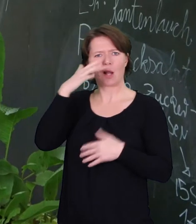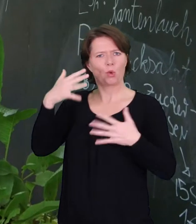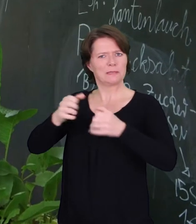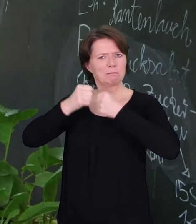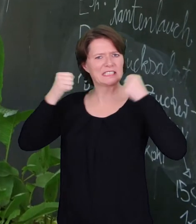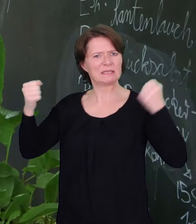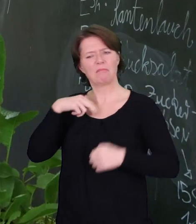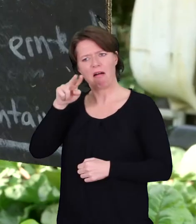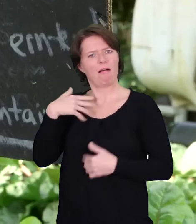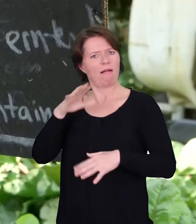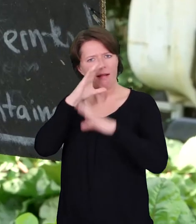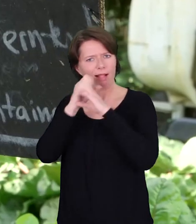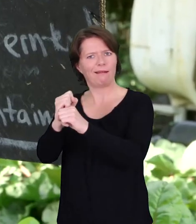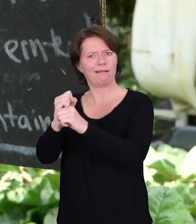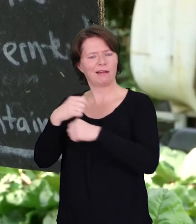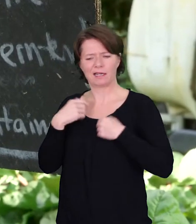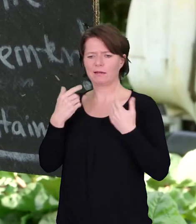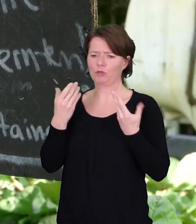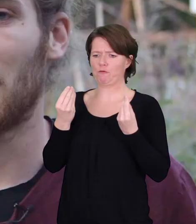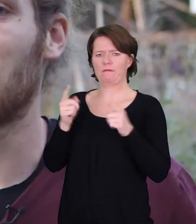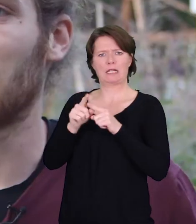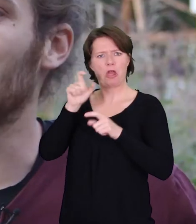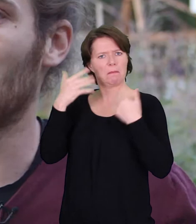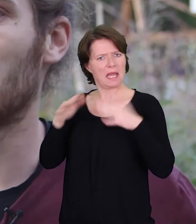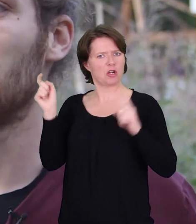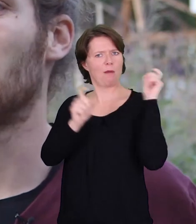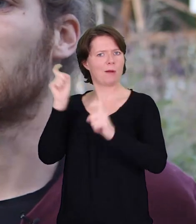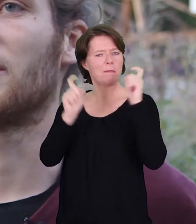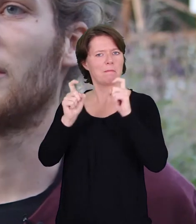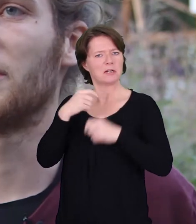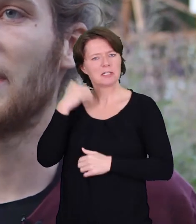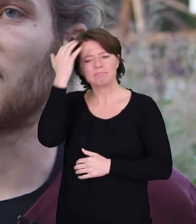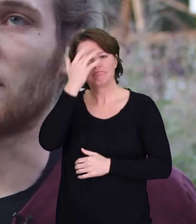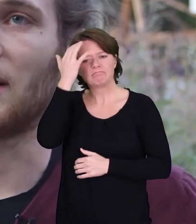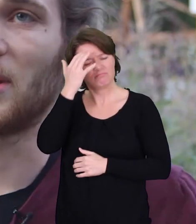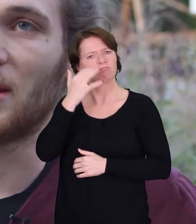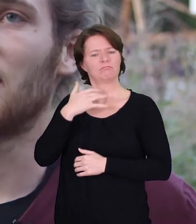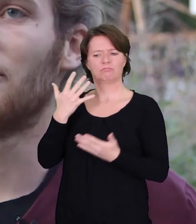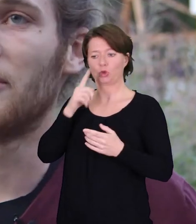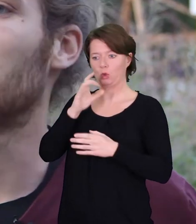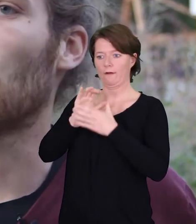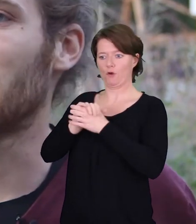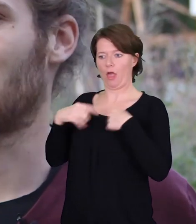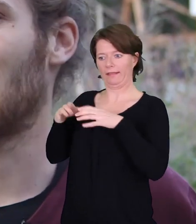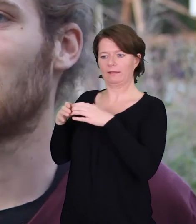kommen. Also ich stehe gerade selber an dem Punkt, wo man sich fragt, wie schafft man es, dass es genau dazu wird und nicht sozusagen man dann im Freundeskreis